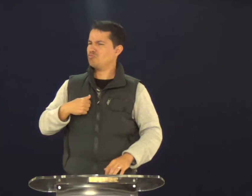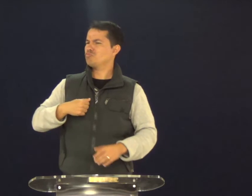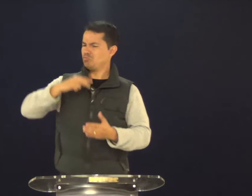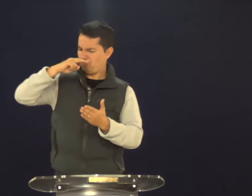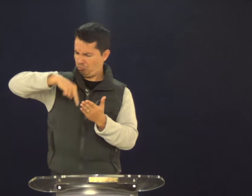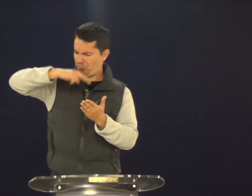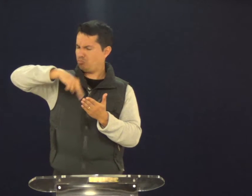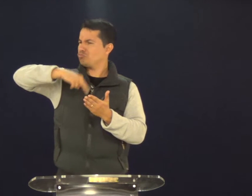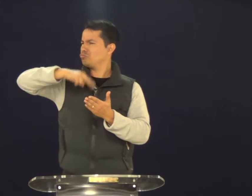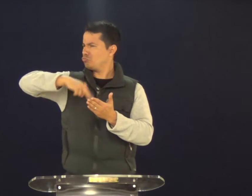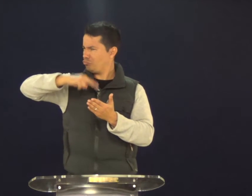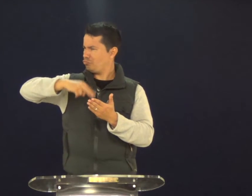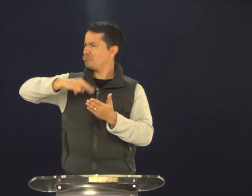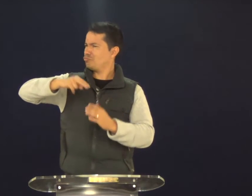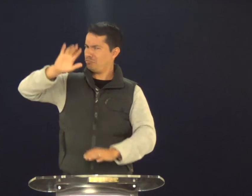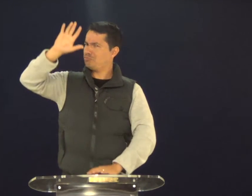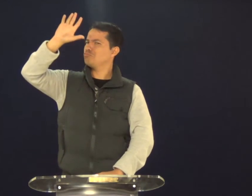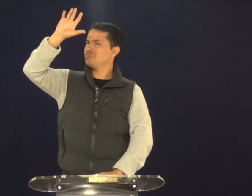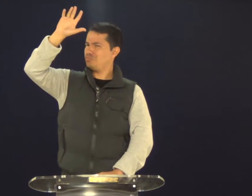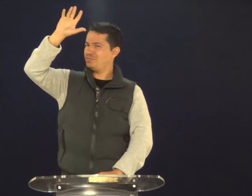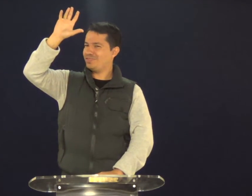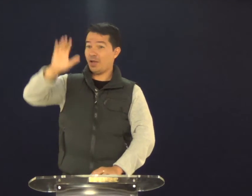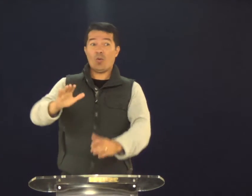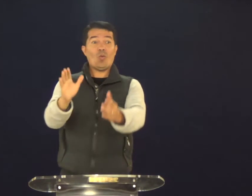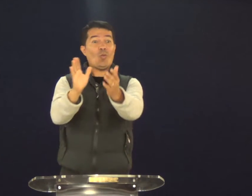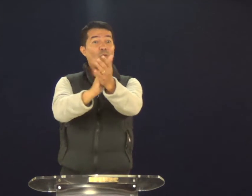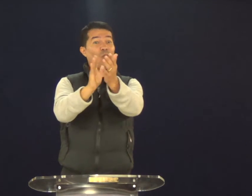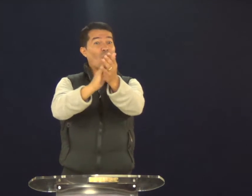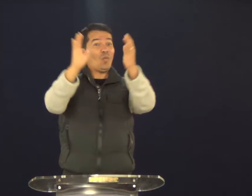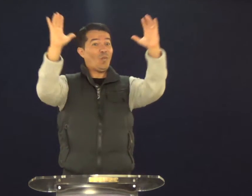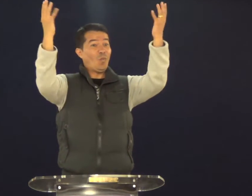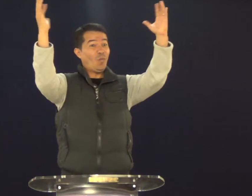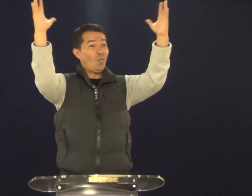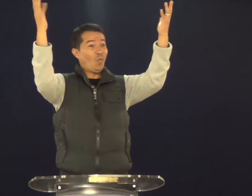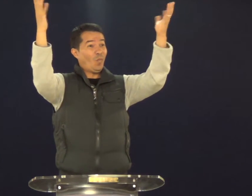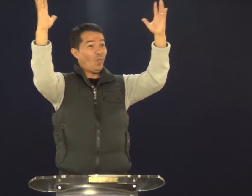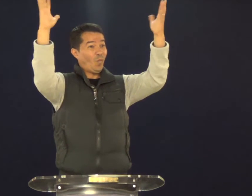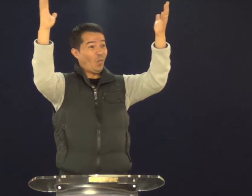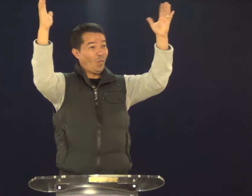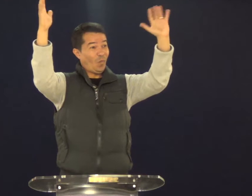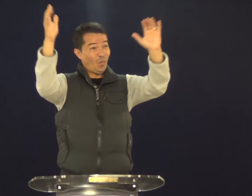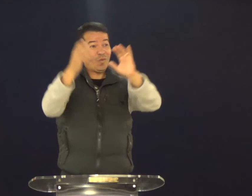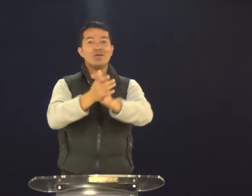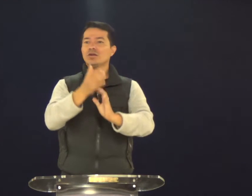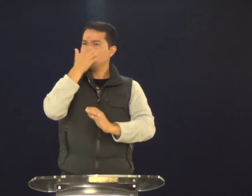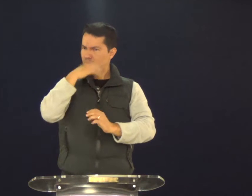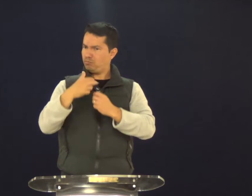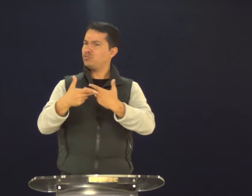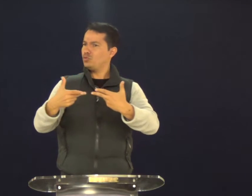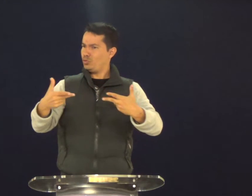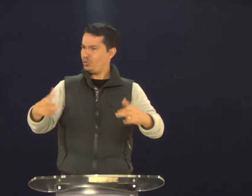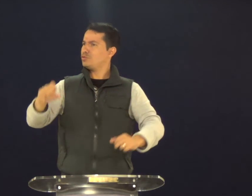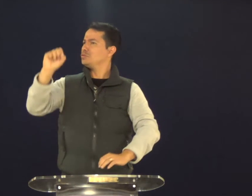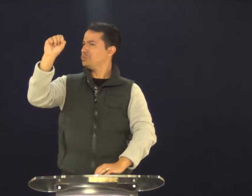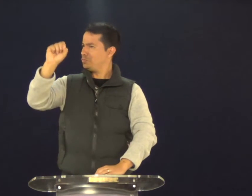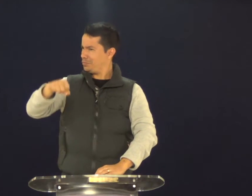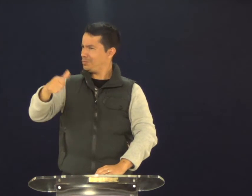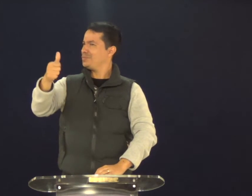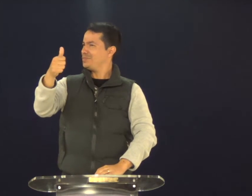Você fala, não, eu leio a Bíblia. Sim, sim, sim. Parabéns. Ok. Está jóia. É,